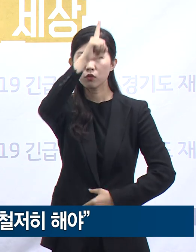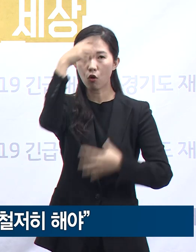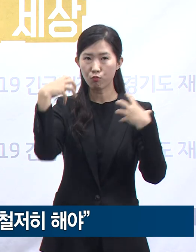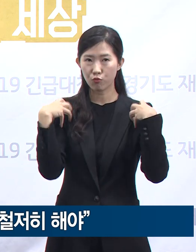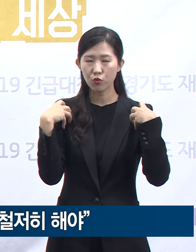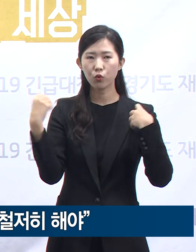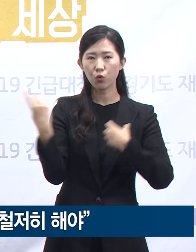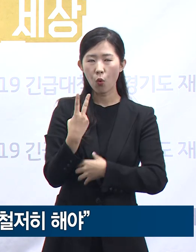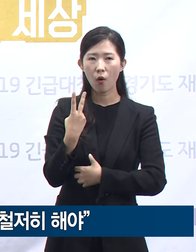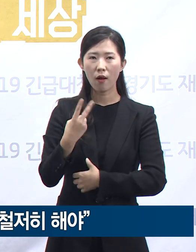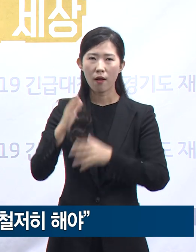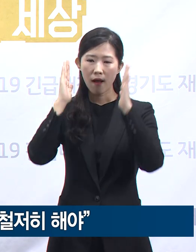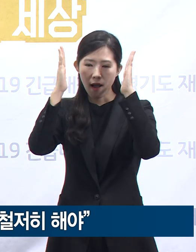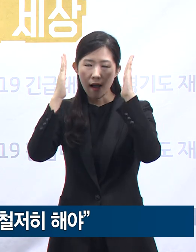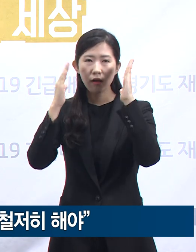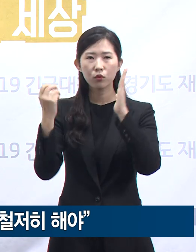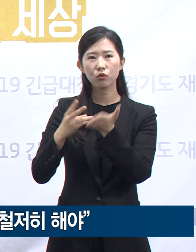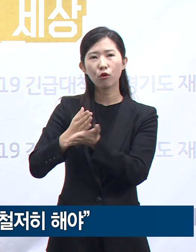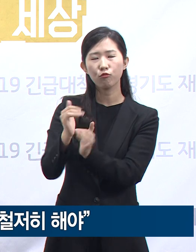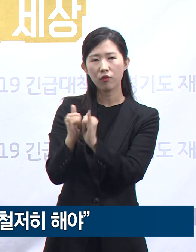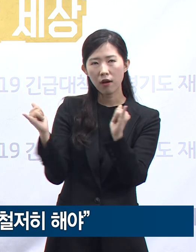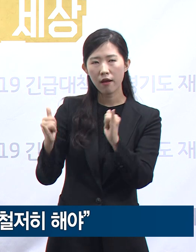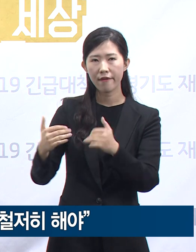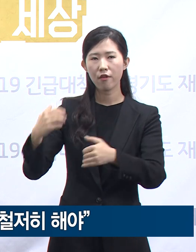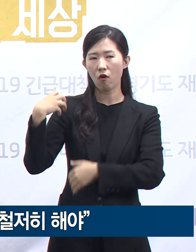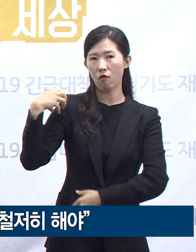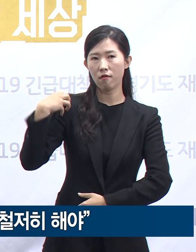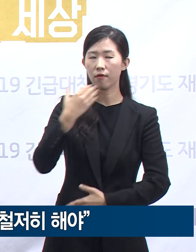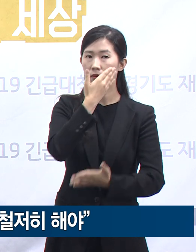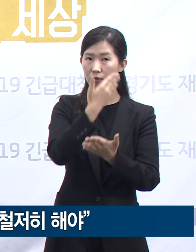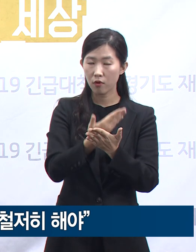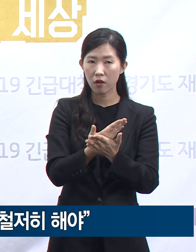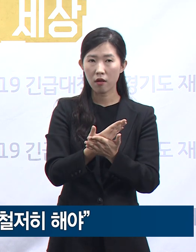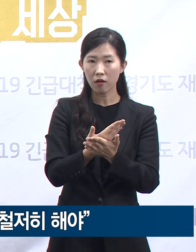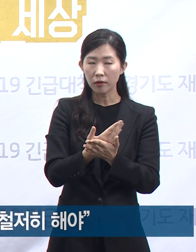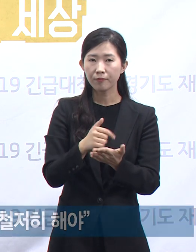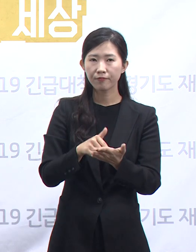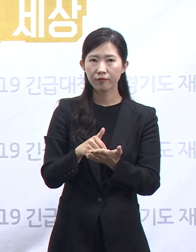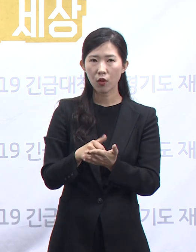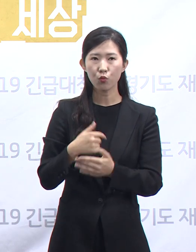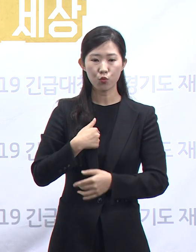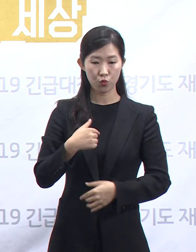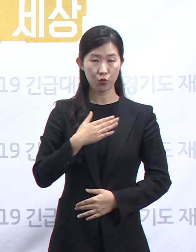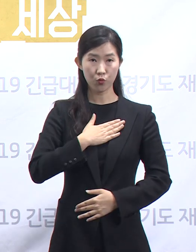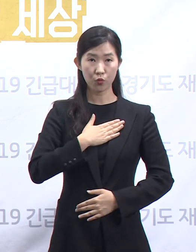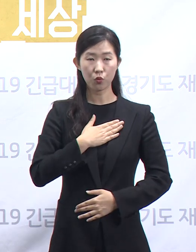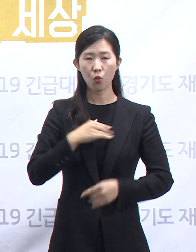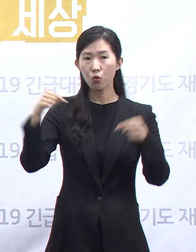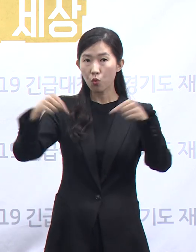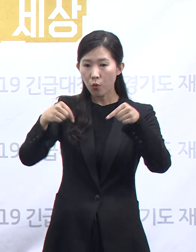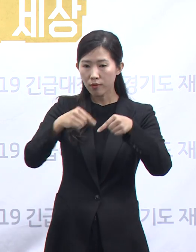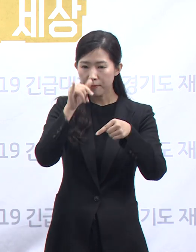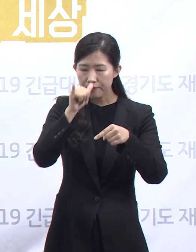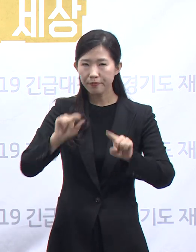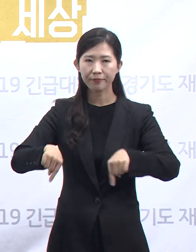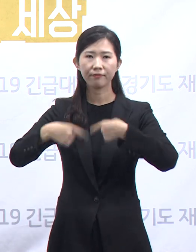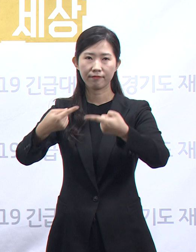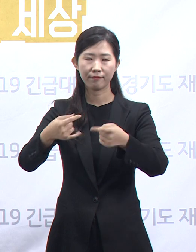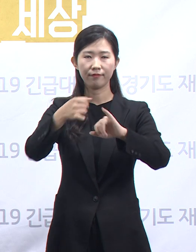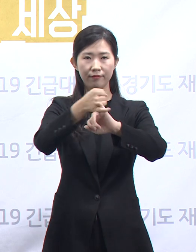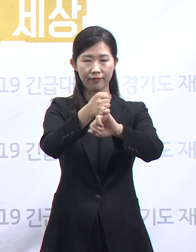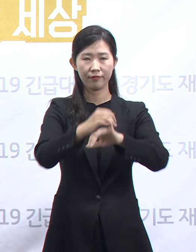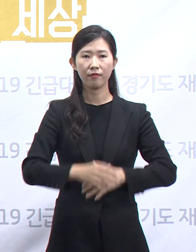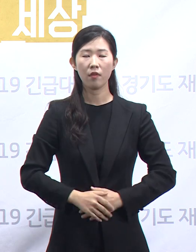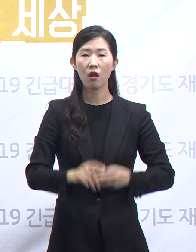등의 역할이 중요합니다. 경기도도 적당한 시기에 적절한 방법으로 논의에 참여하겠습니다. 경기도는 3월